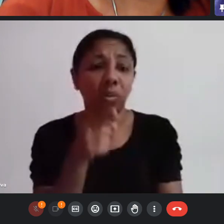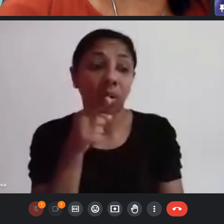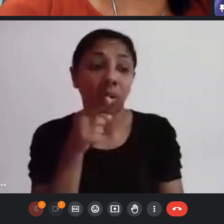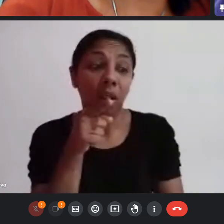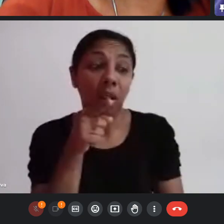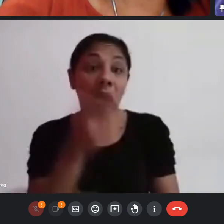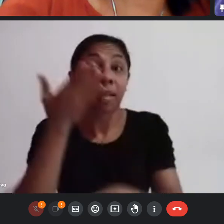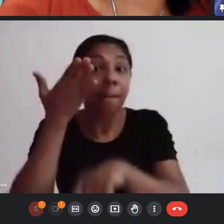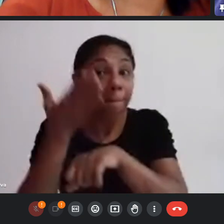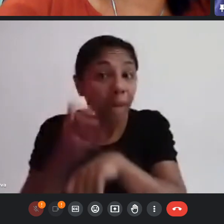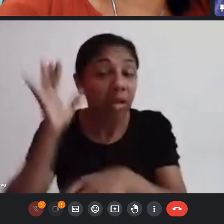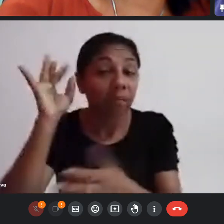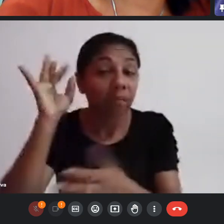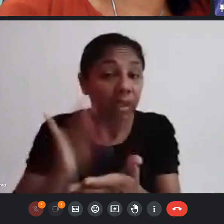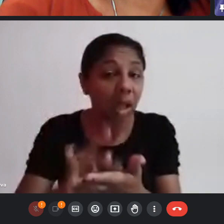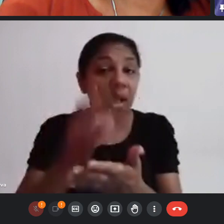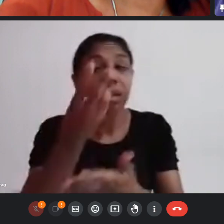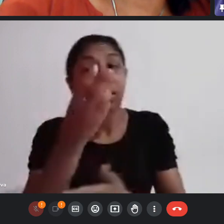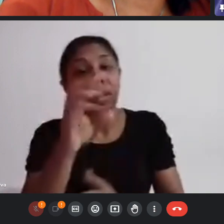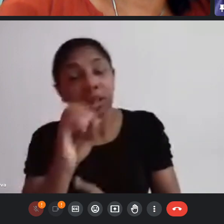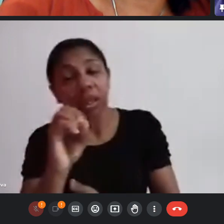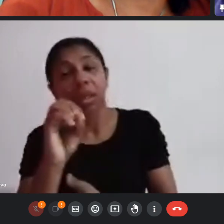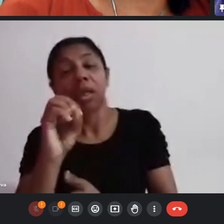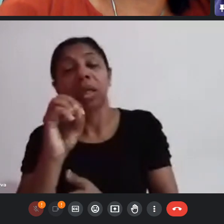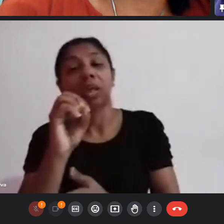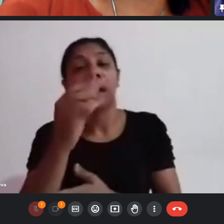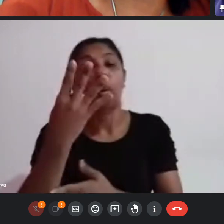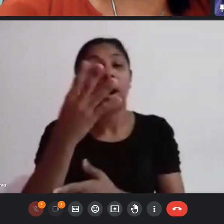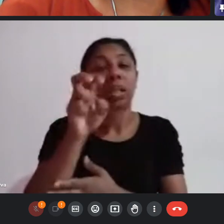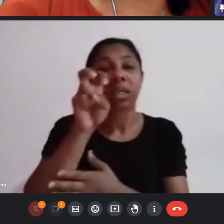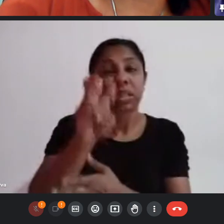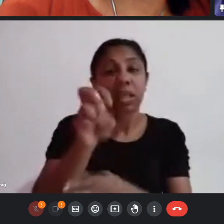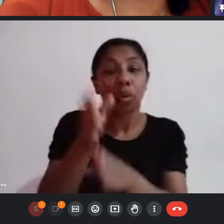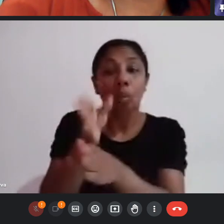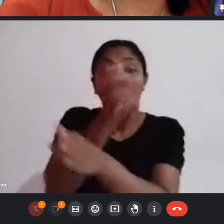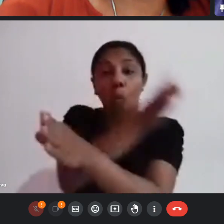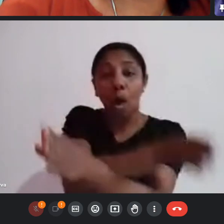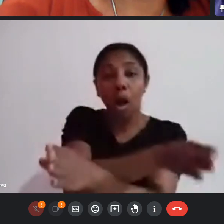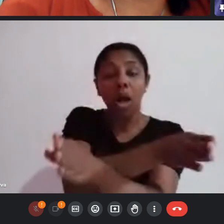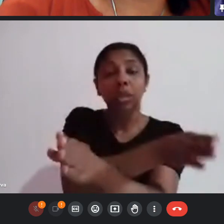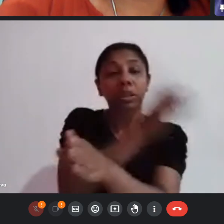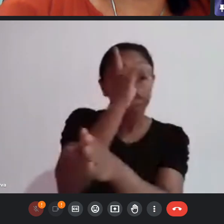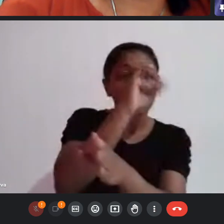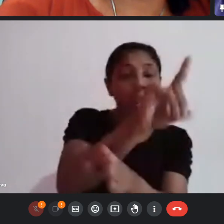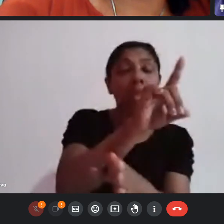30, 45 dias antes do carnaval então a gente precisa de uma